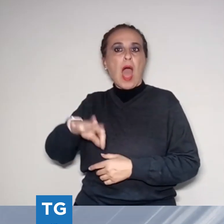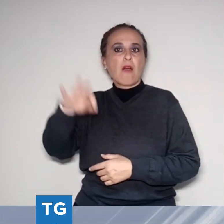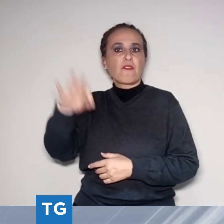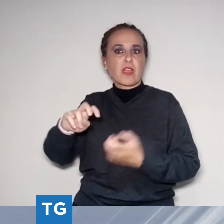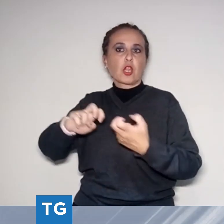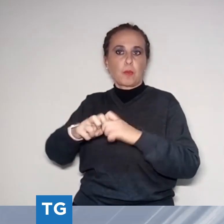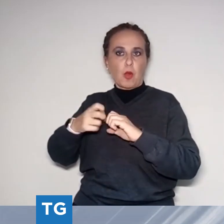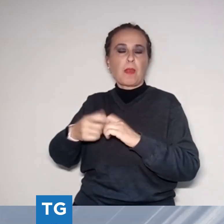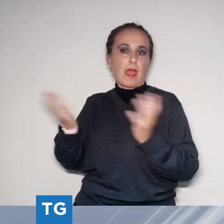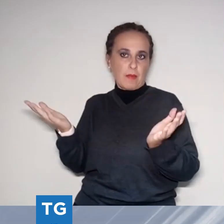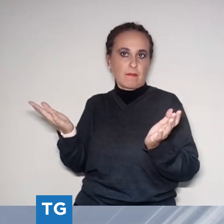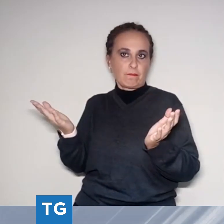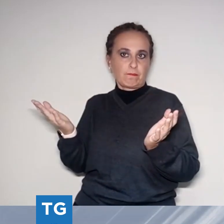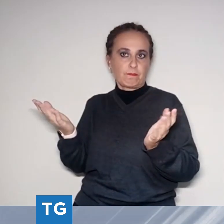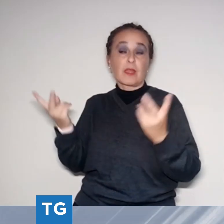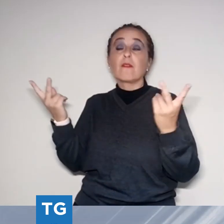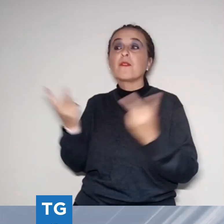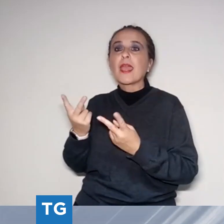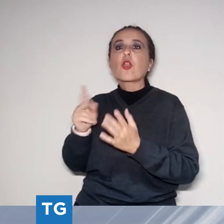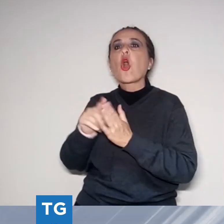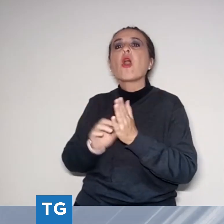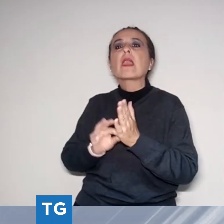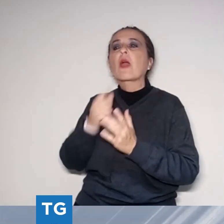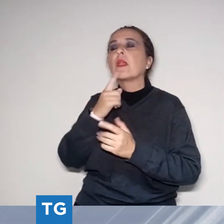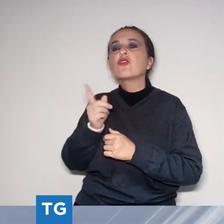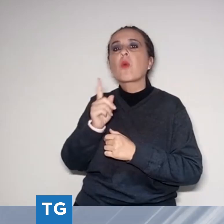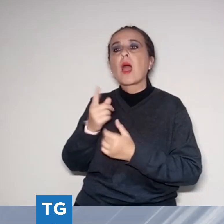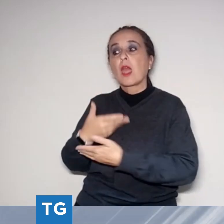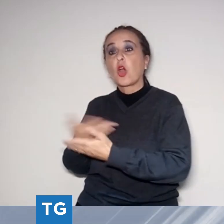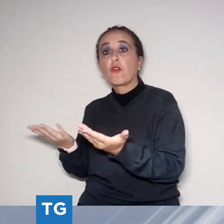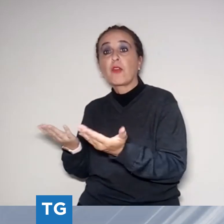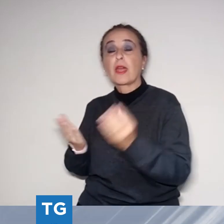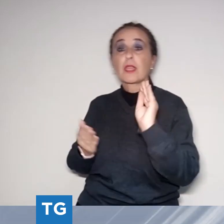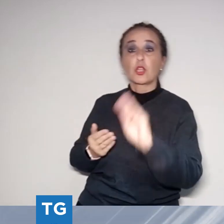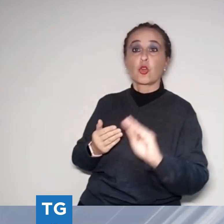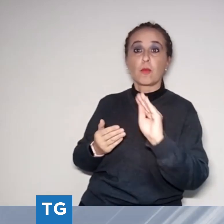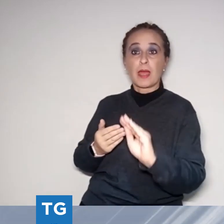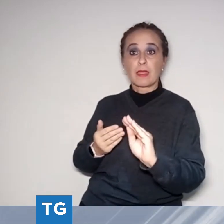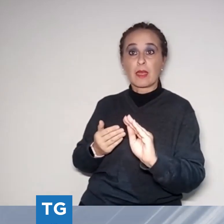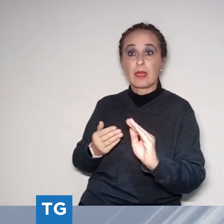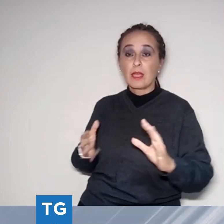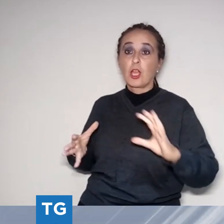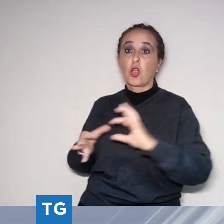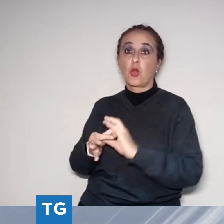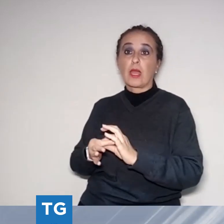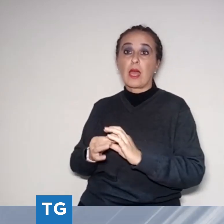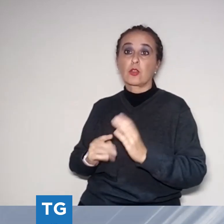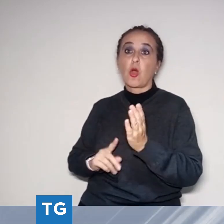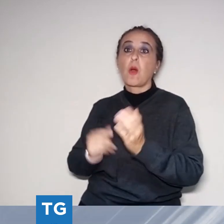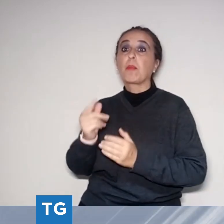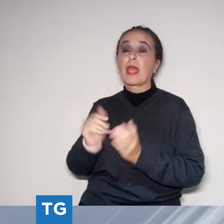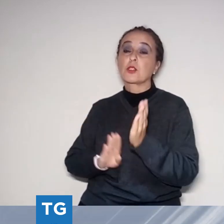domanda, offerta e quel prezzo viene da quello, però chiaramente se non poniamo un'attenzione e noi come istituzioni